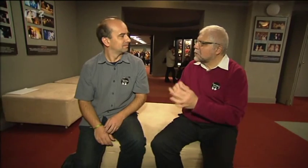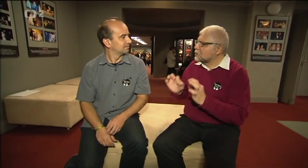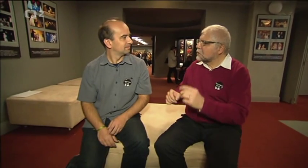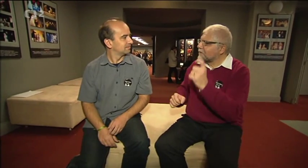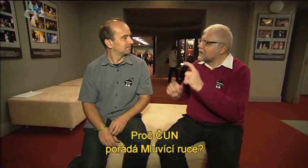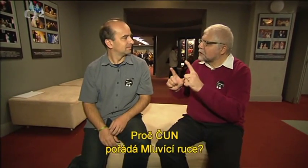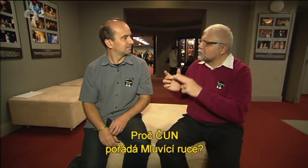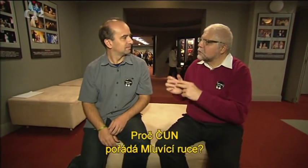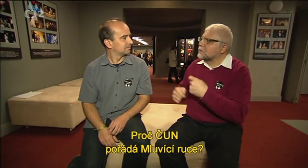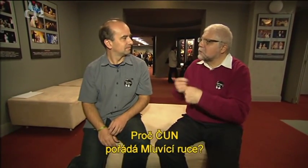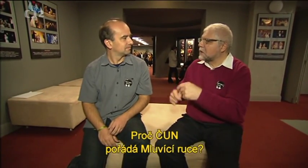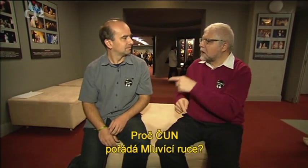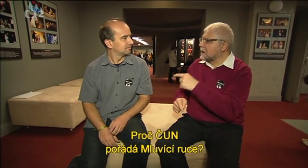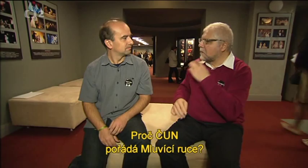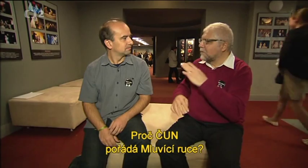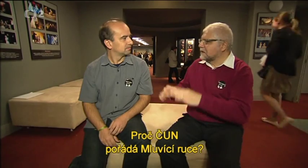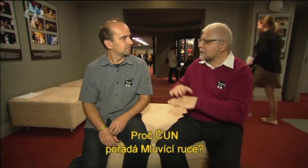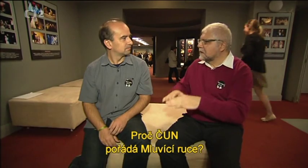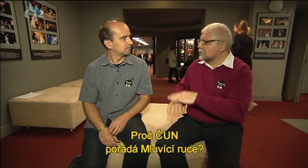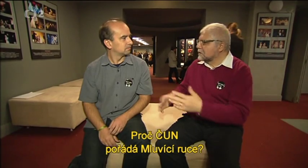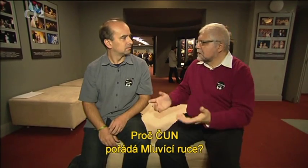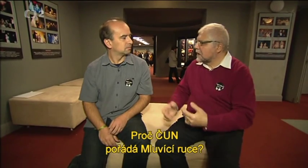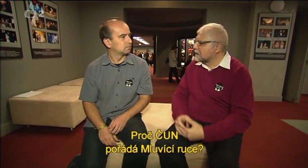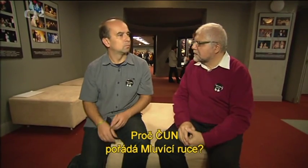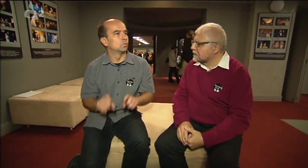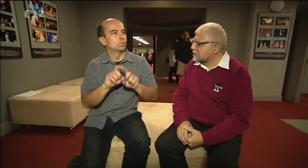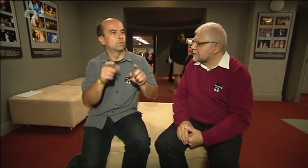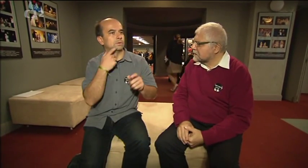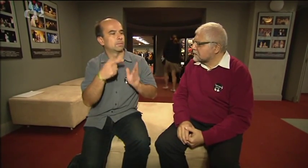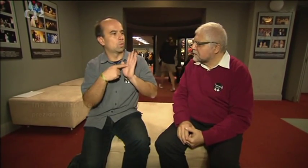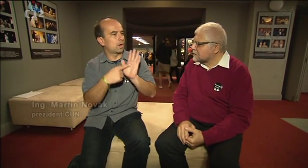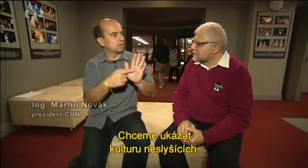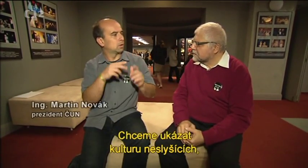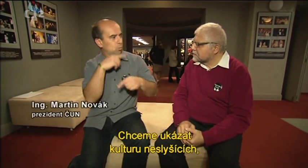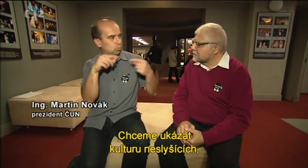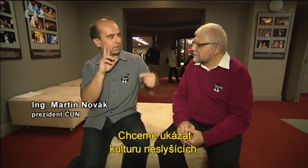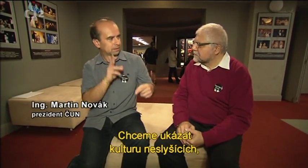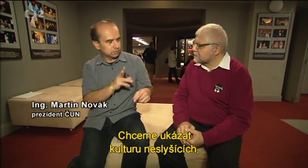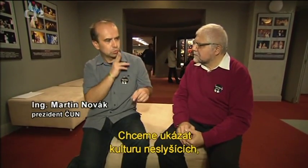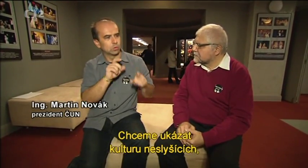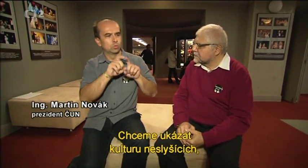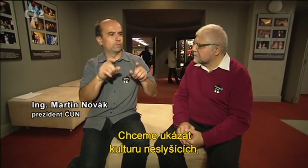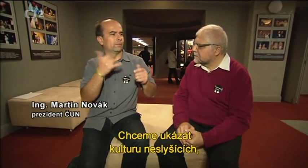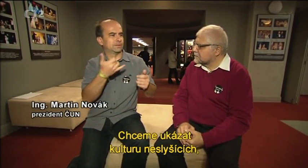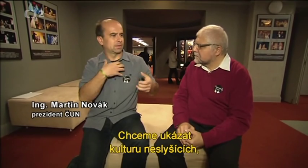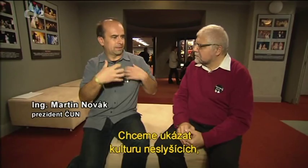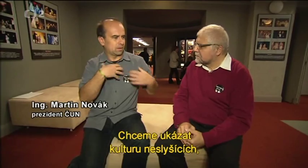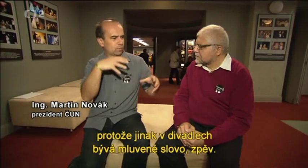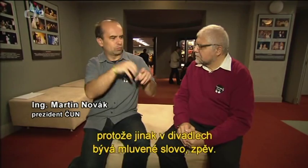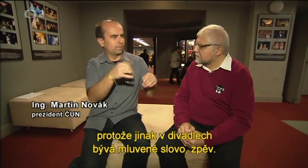Proč Česká unie neslyšících dělá mluvící ruce? Chceme ukázat kulturu neslyšících, protože jinak v divadlech bývá